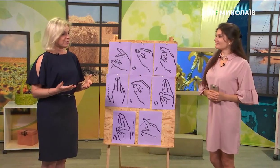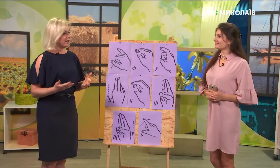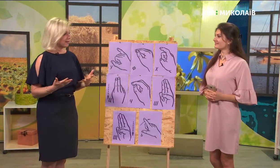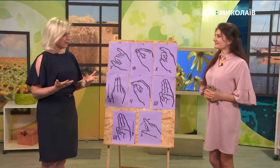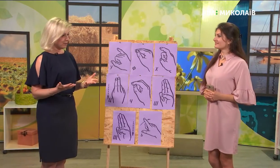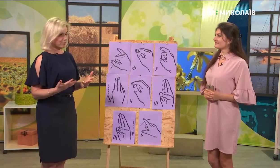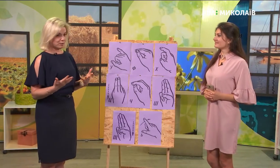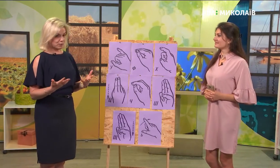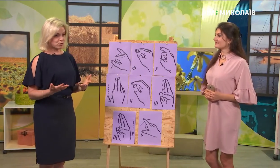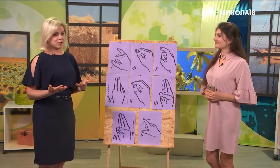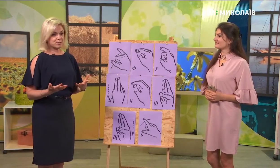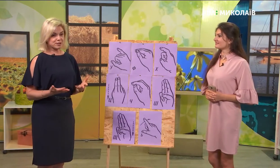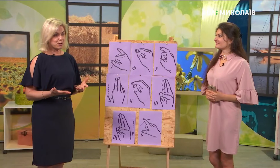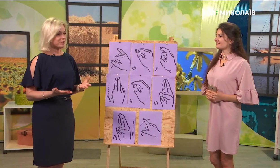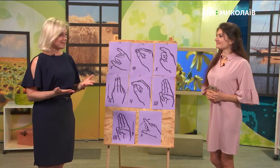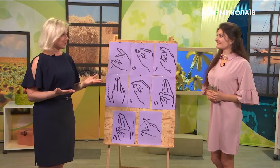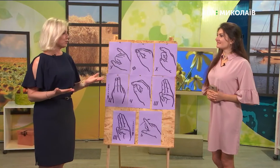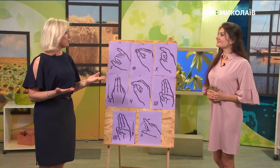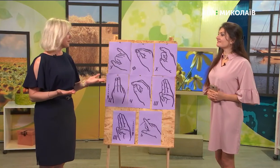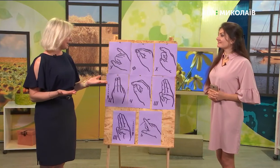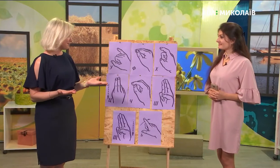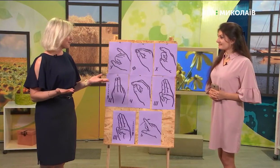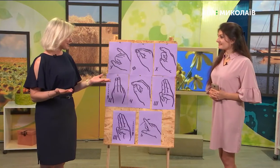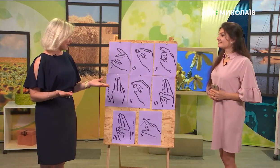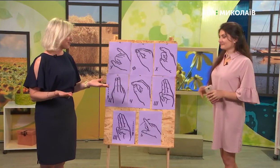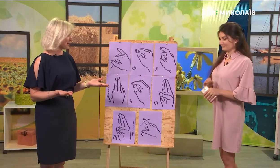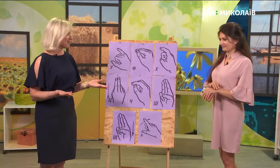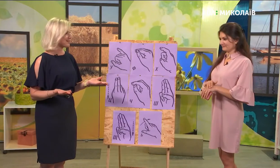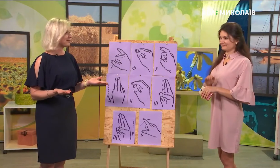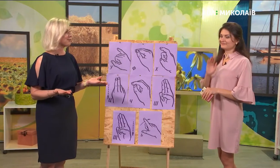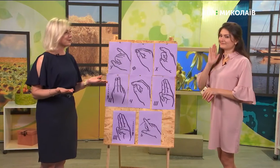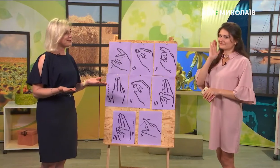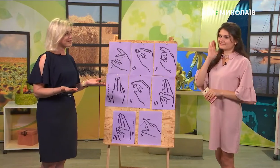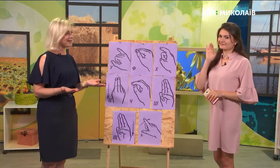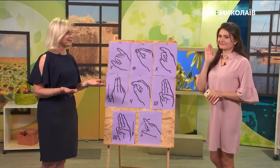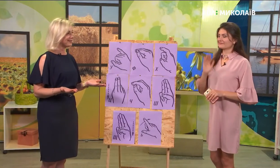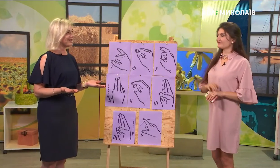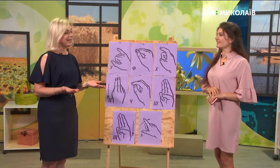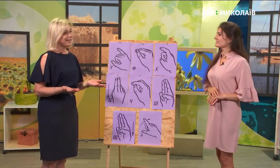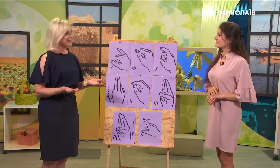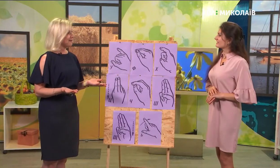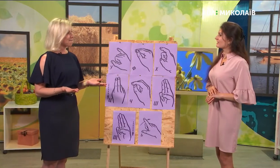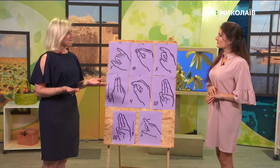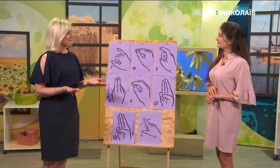хочете познайомитися, то добрий день, ми вже знаємо, як показати, або добрий ранок, так. Як сказати «дякую»?